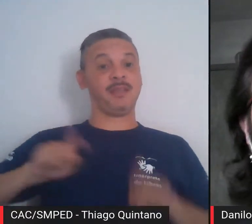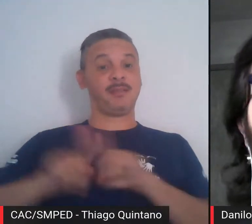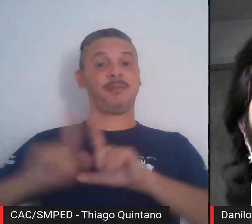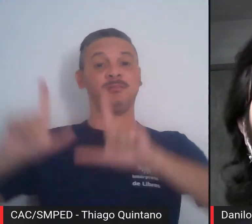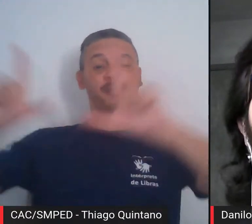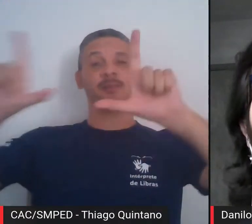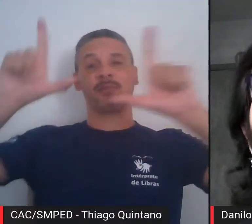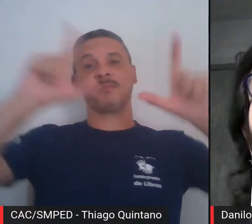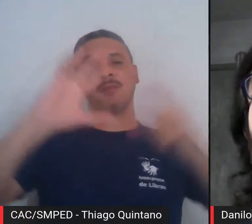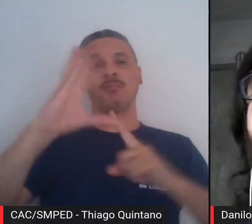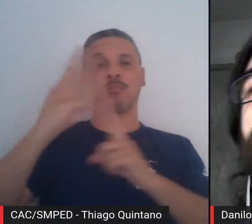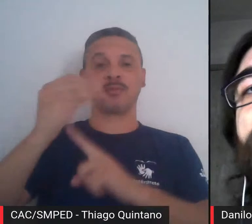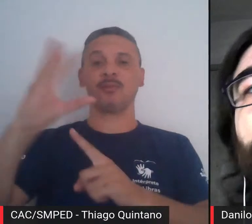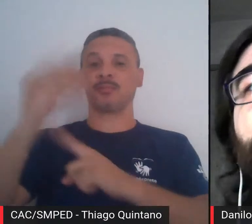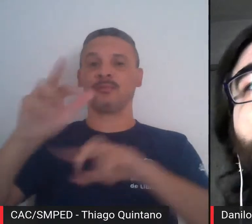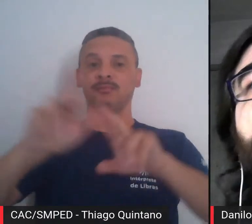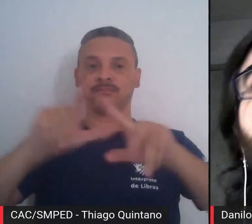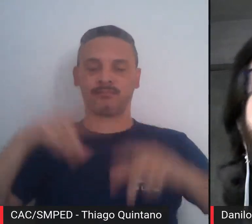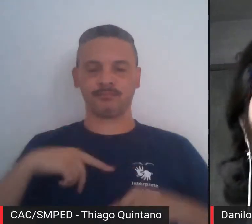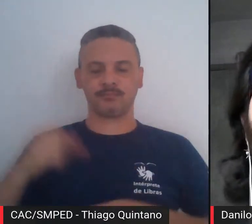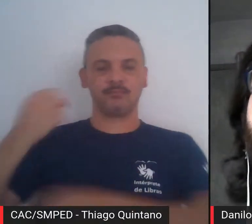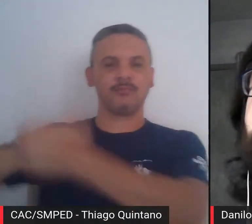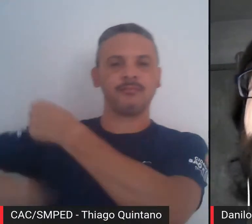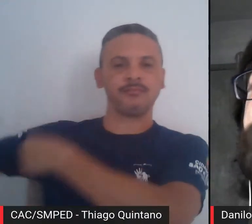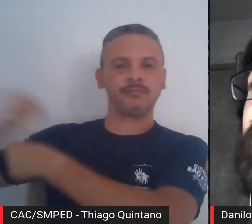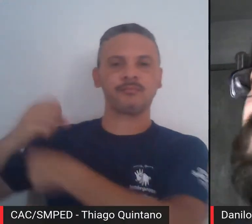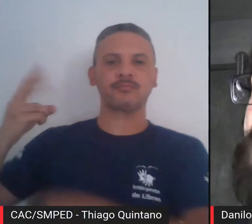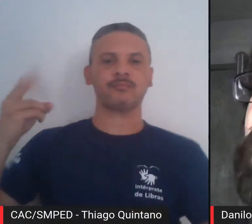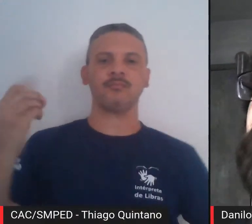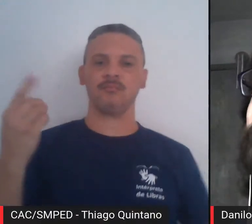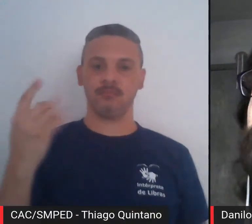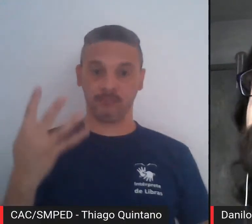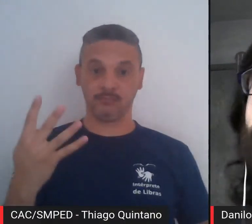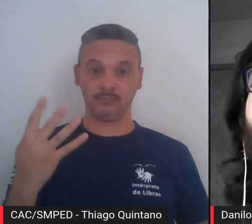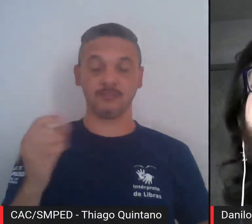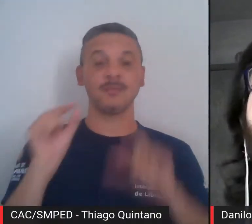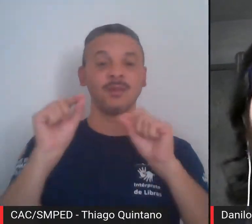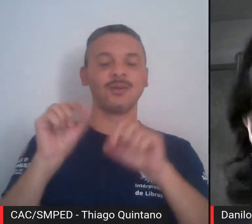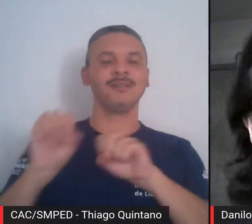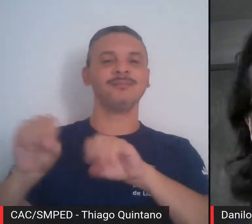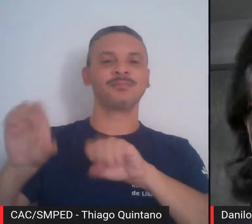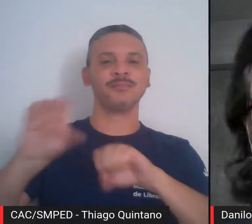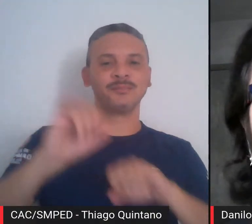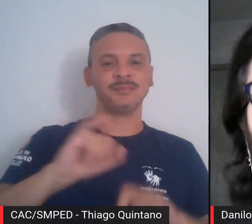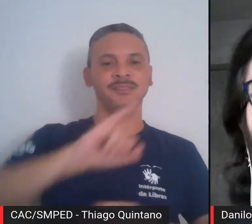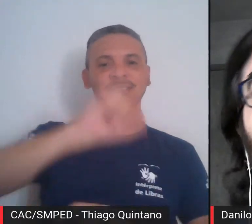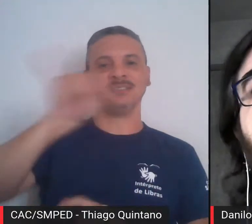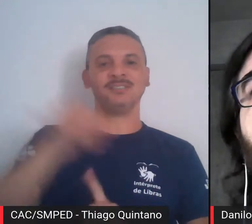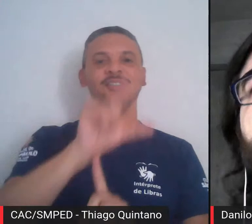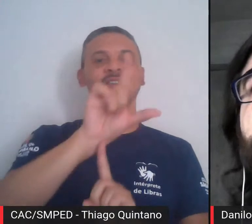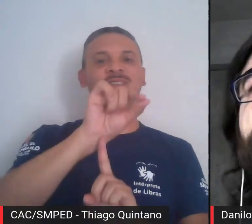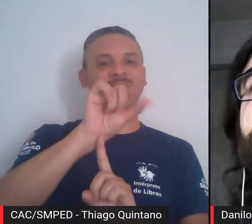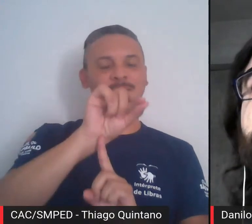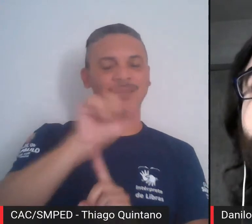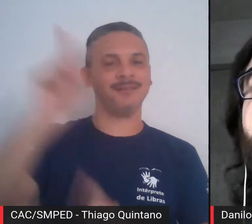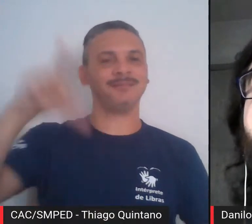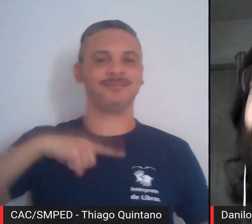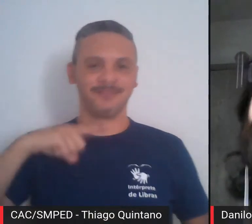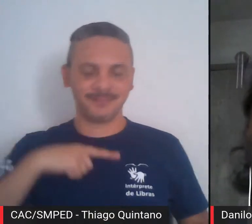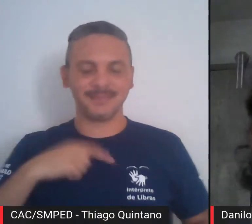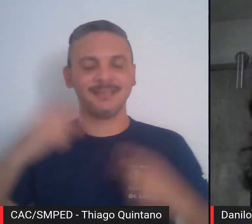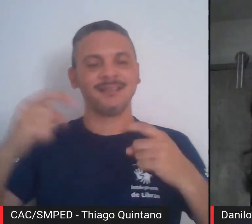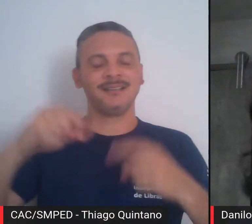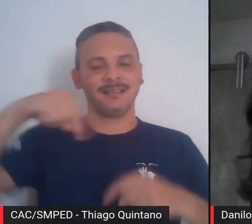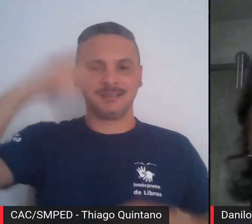outras mostras. Em 2014, realizou o Ensaio Jaraguá, trabalho exposto na Casa da Imagem do Museu da Cidade de São